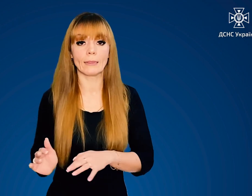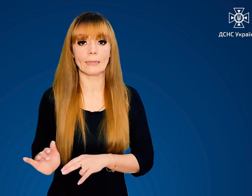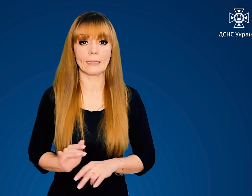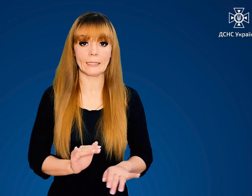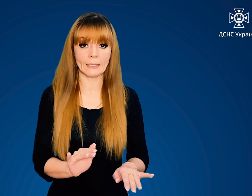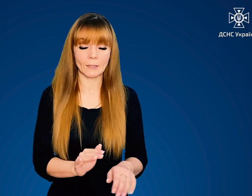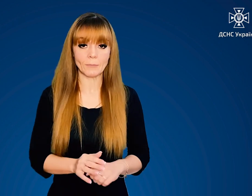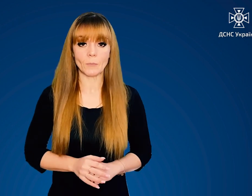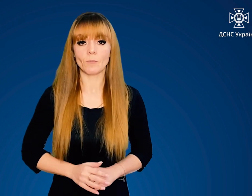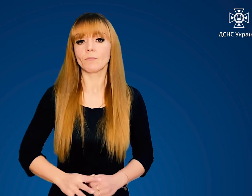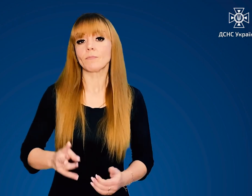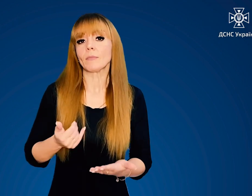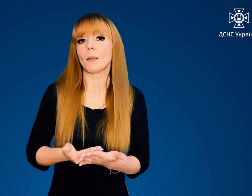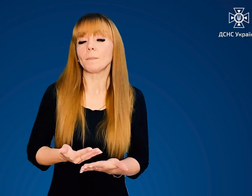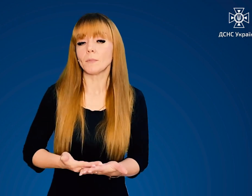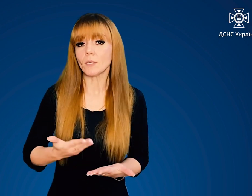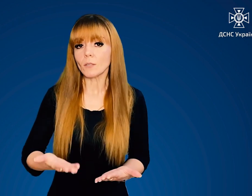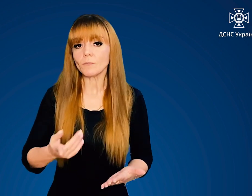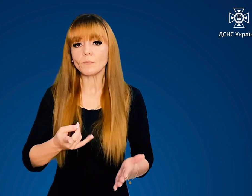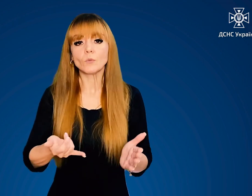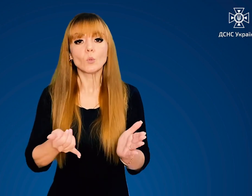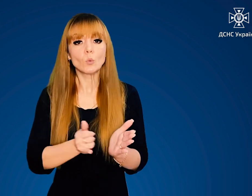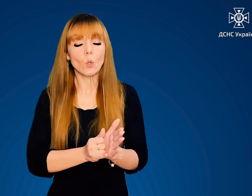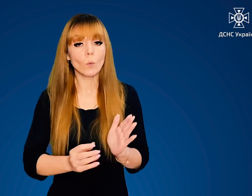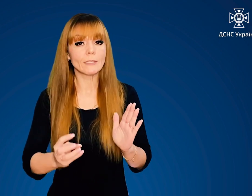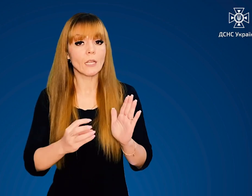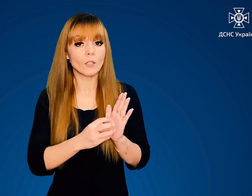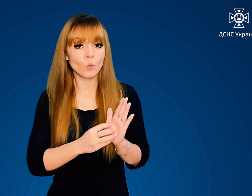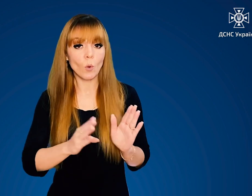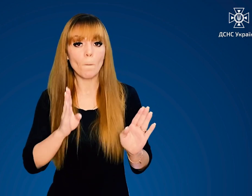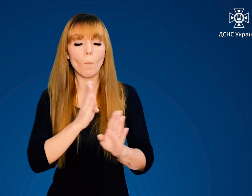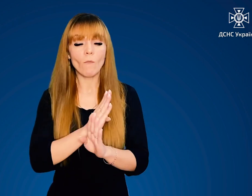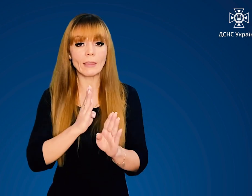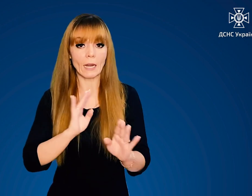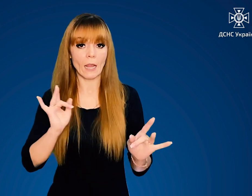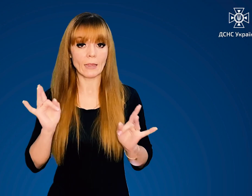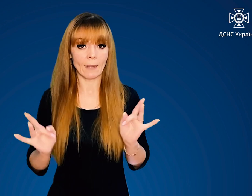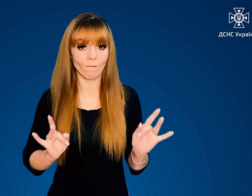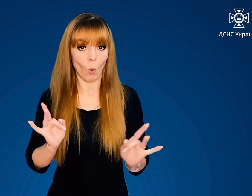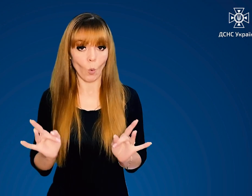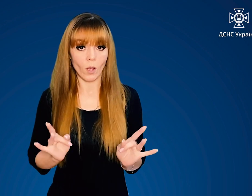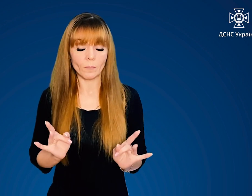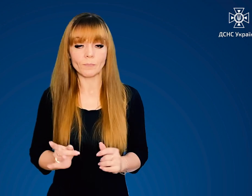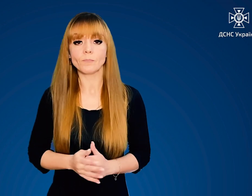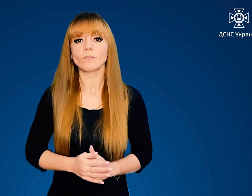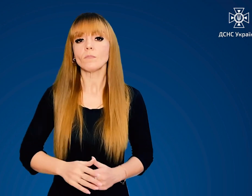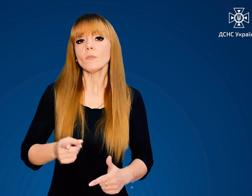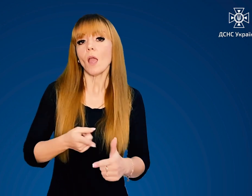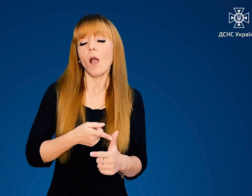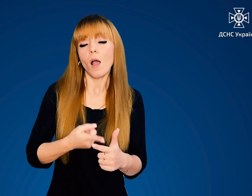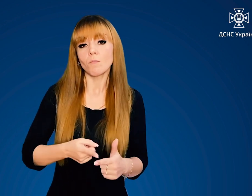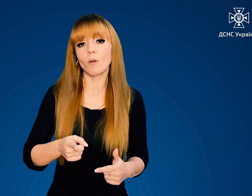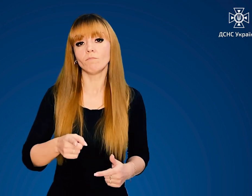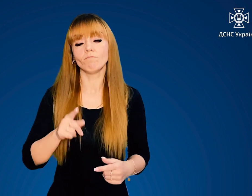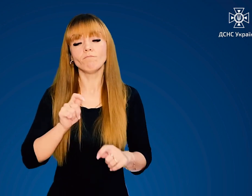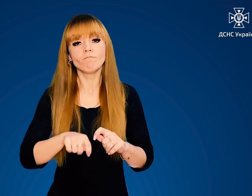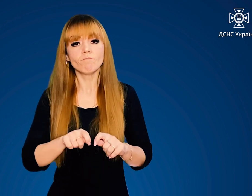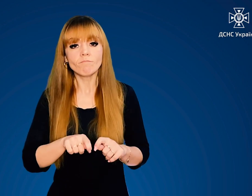про подальші дії. Наприклад, встановіть за стосунок повітряна тривога. Або